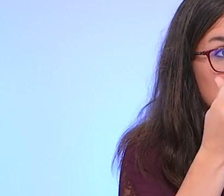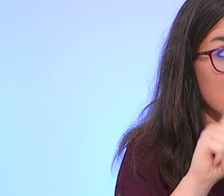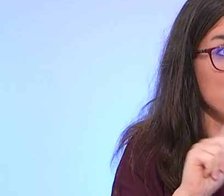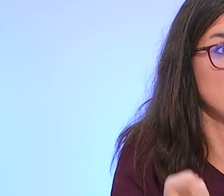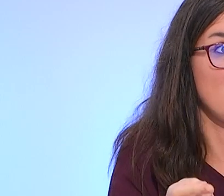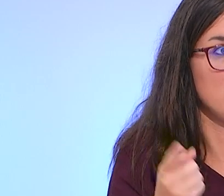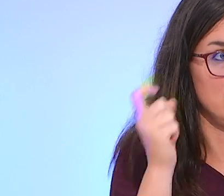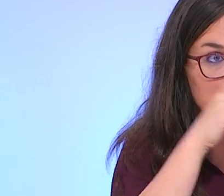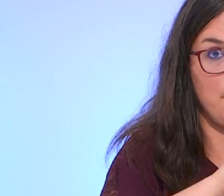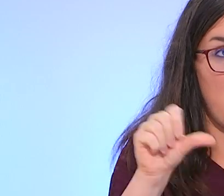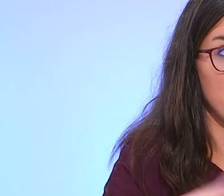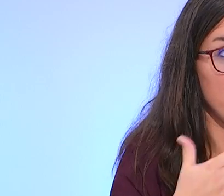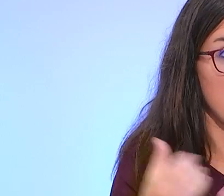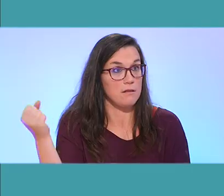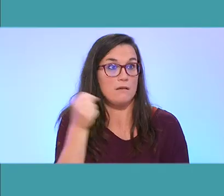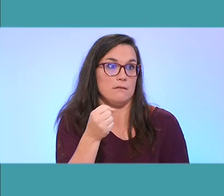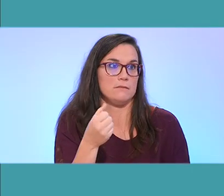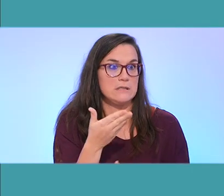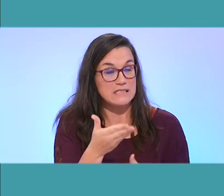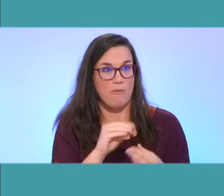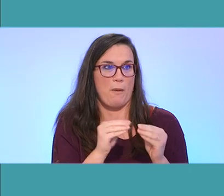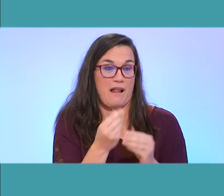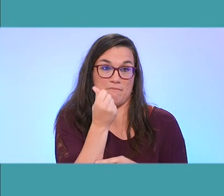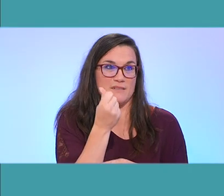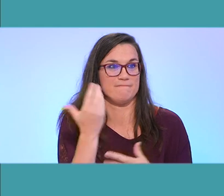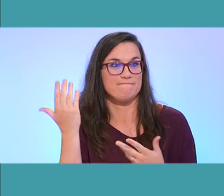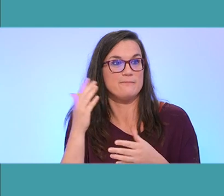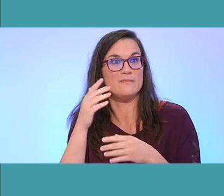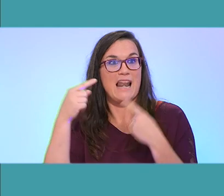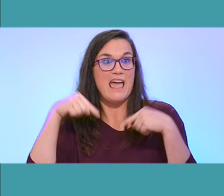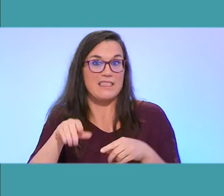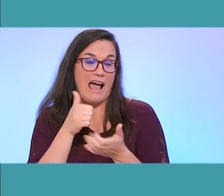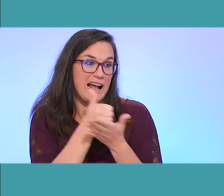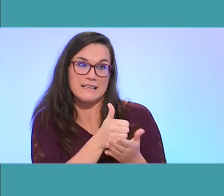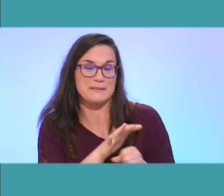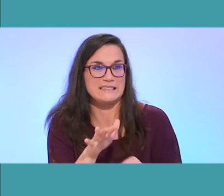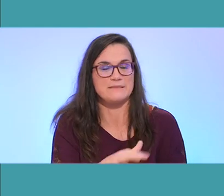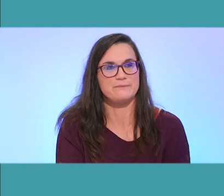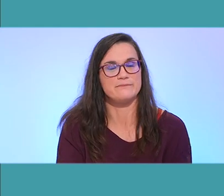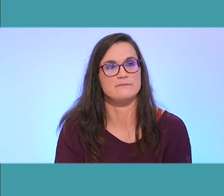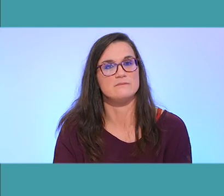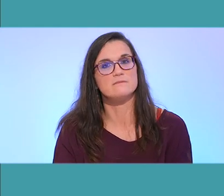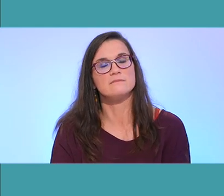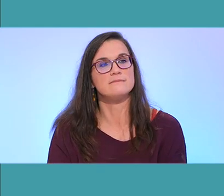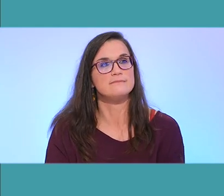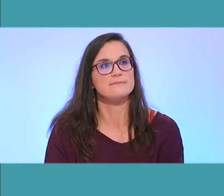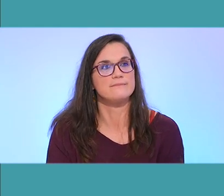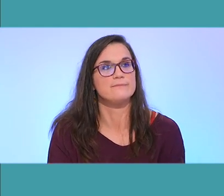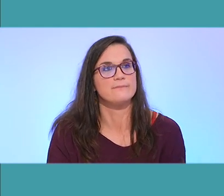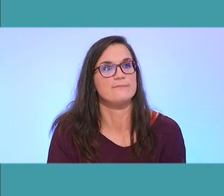rencontrent des difficultés, puisqu'ils ne peuvent pas avoir accès à un interprète par défaut de budget. Donc, voilà, l'État n'aide pas assez à ce